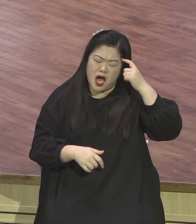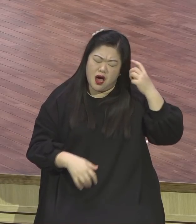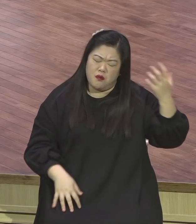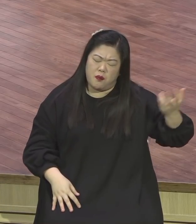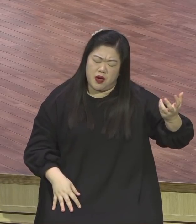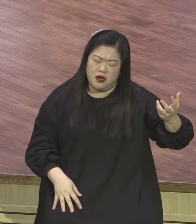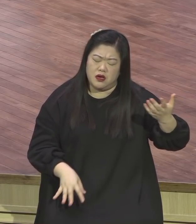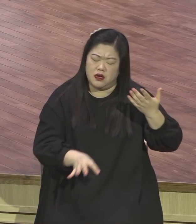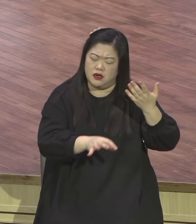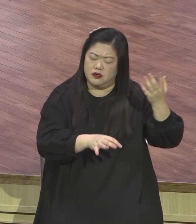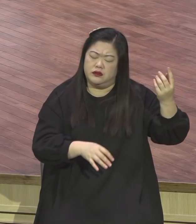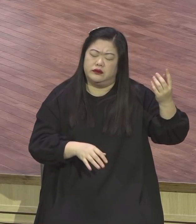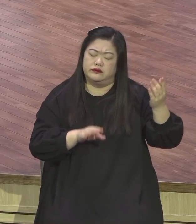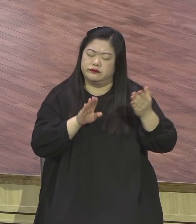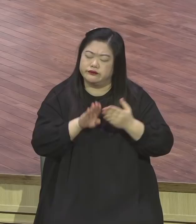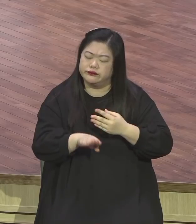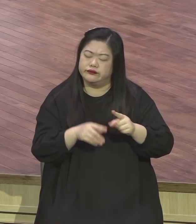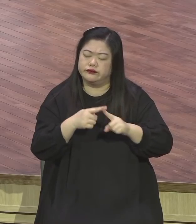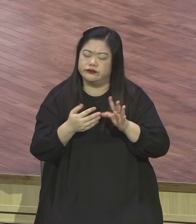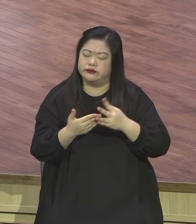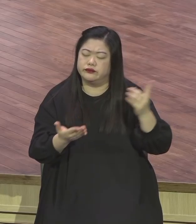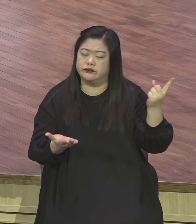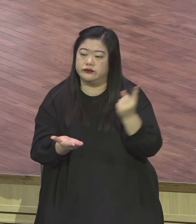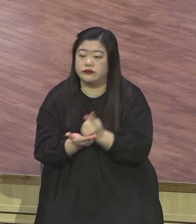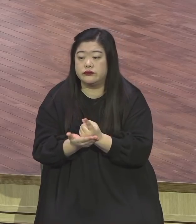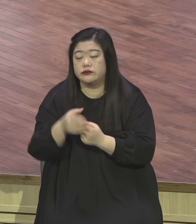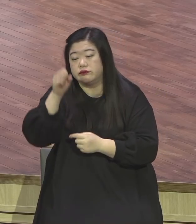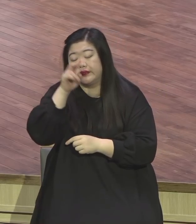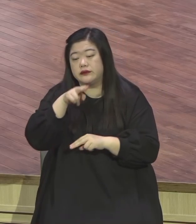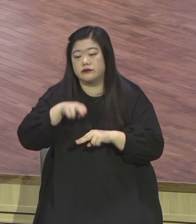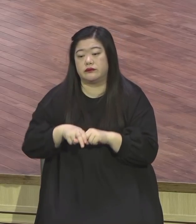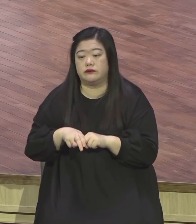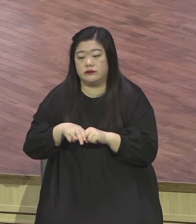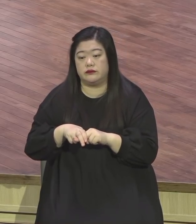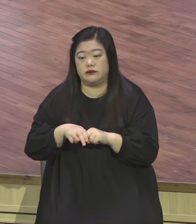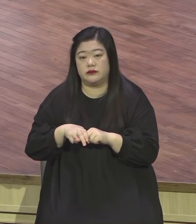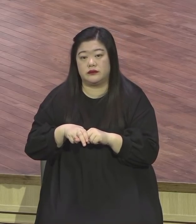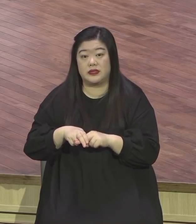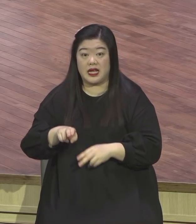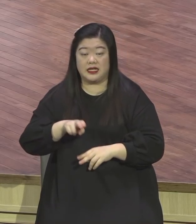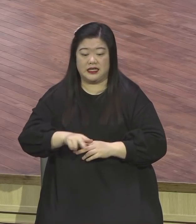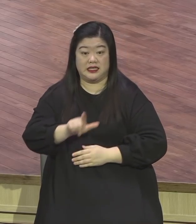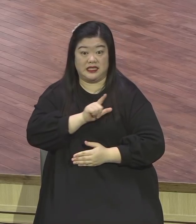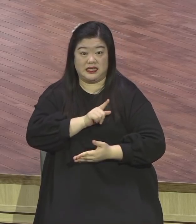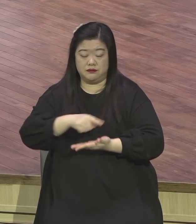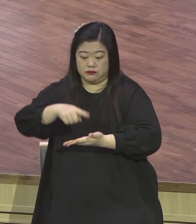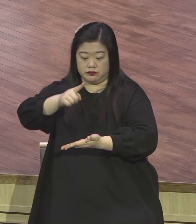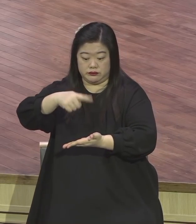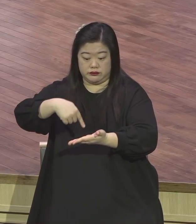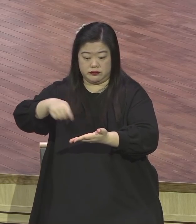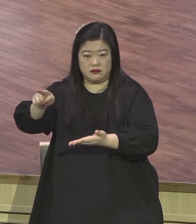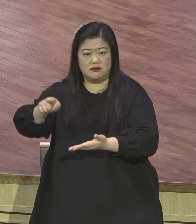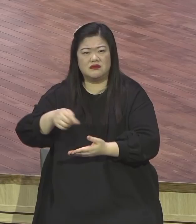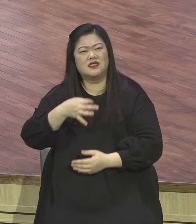가는 겁니다. 그냥 숫자에만 참여하고 가는 거예요. 자기하고 아무 상관없어요. 그래서 세상에 나가서